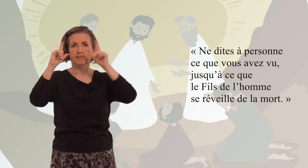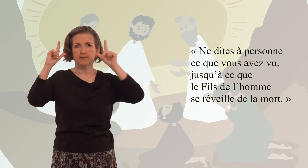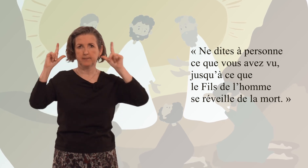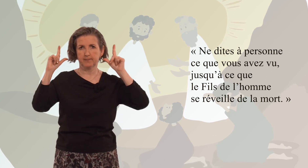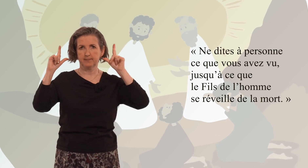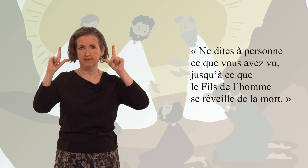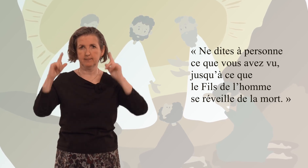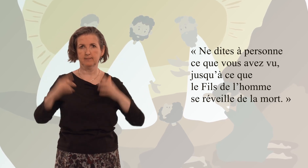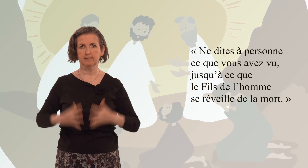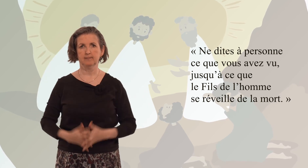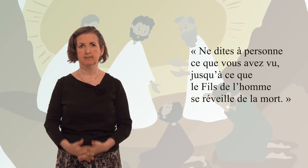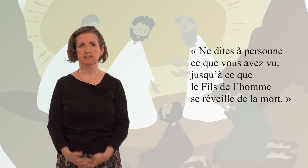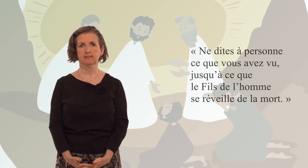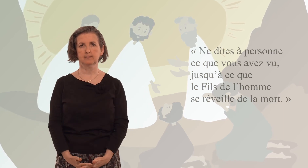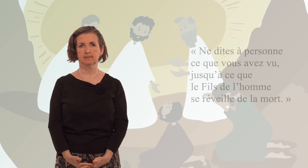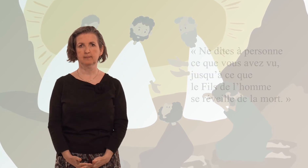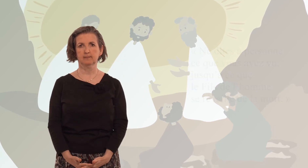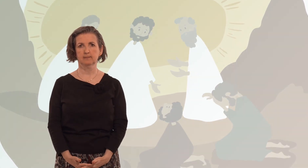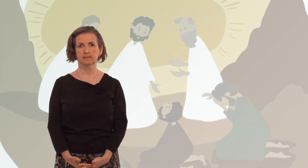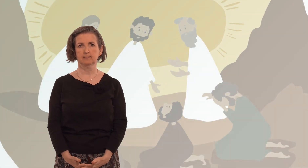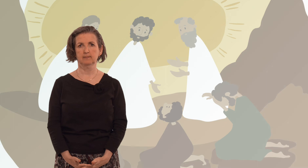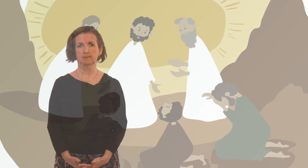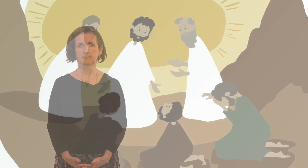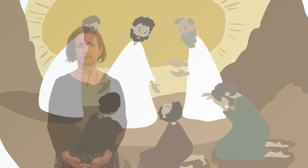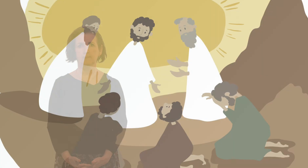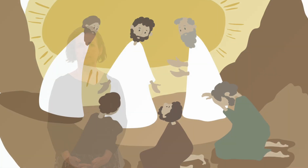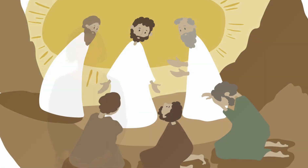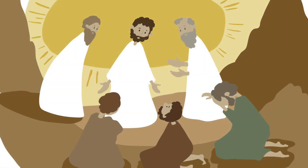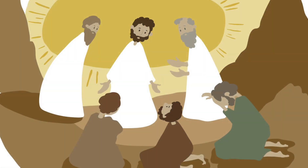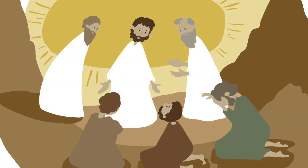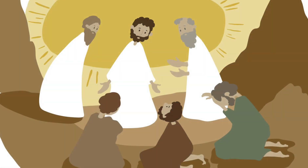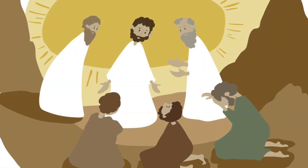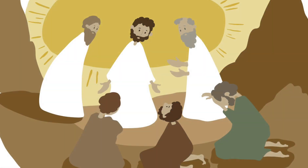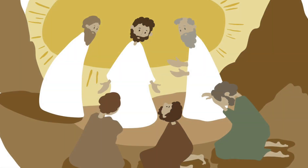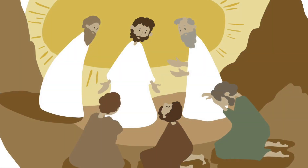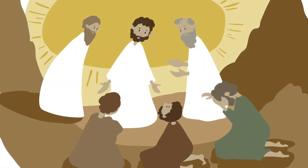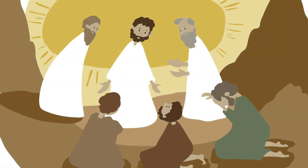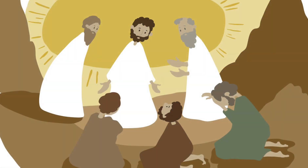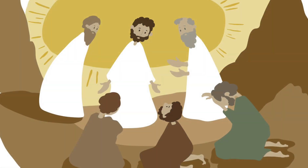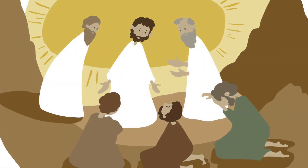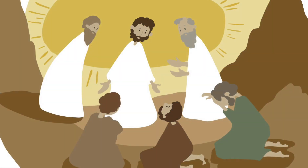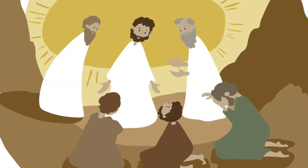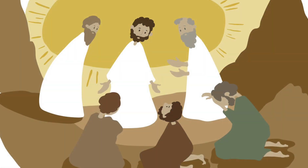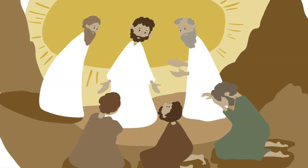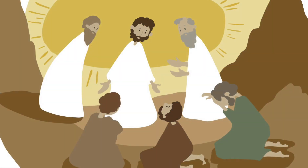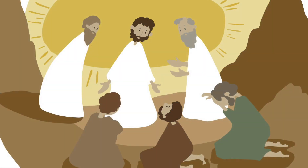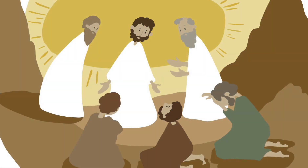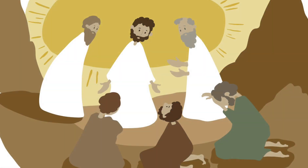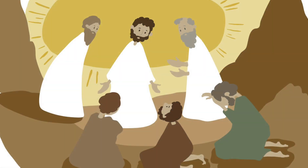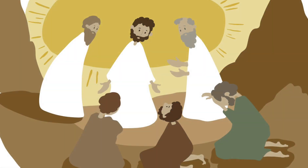de » Jésus de ne